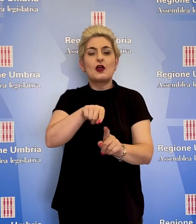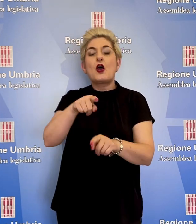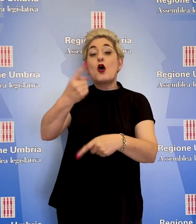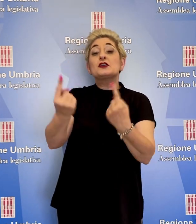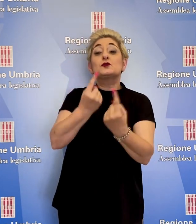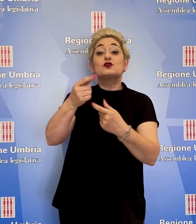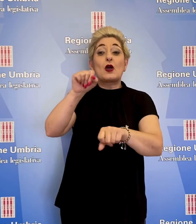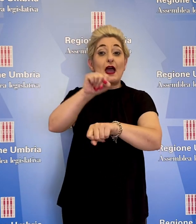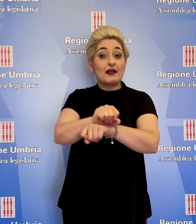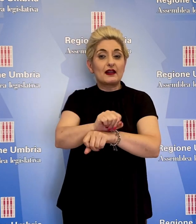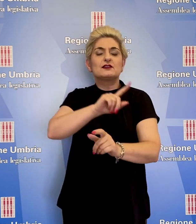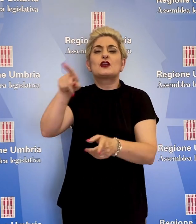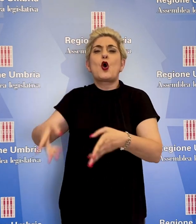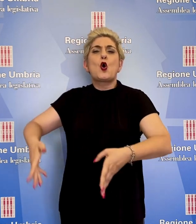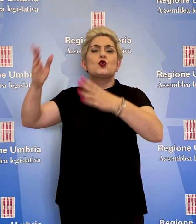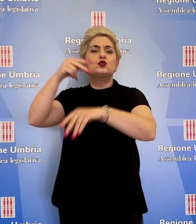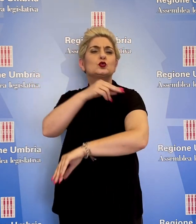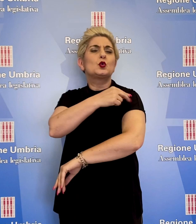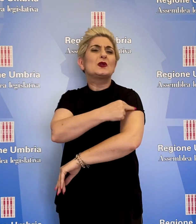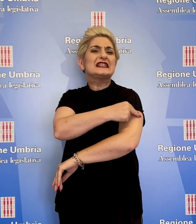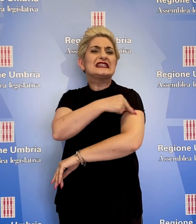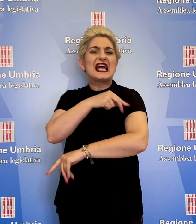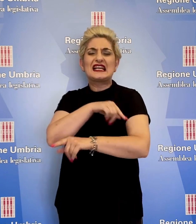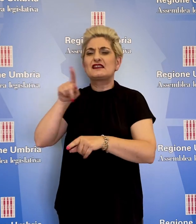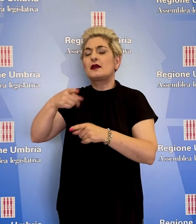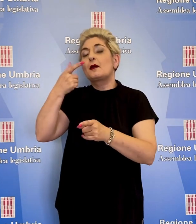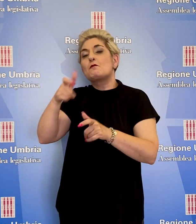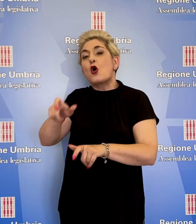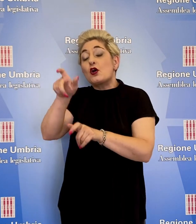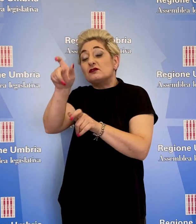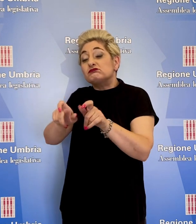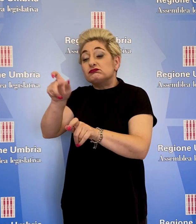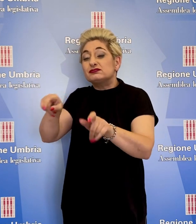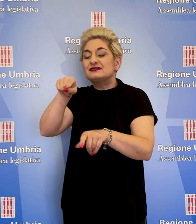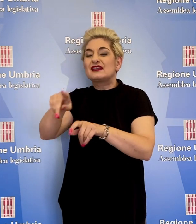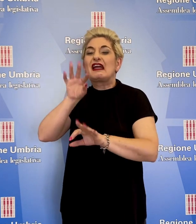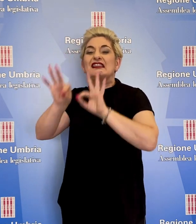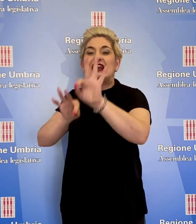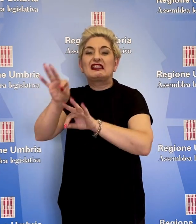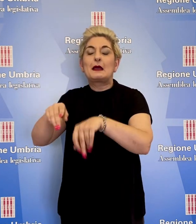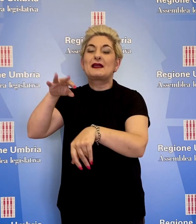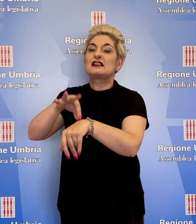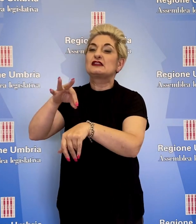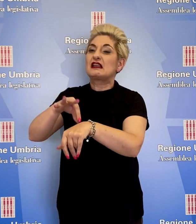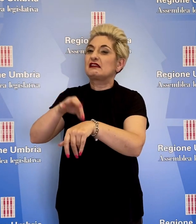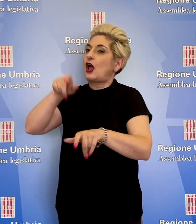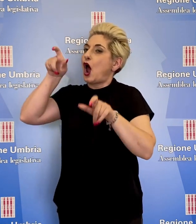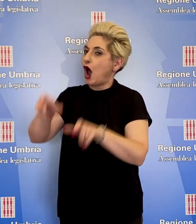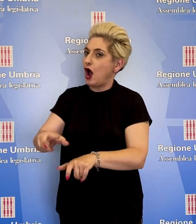di arresto o presenti nelle strutture sanitarie in quanto sottoposte a trattamento sanitario obbligatorio.